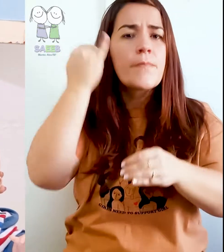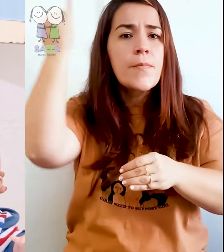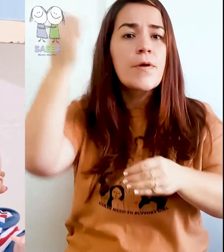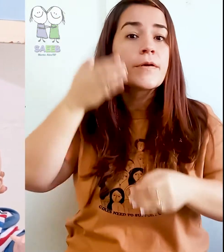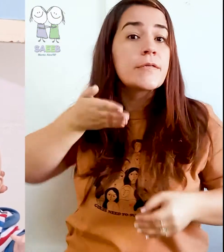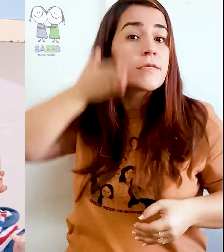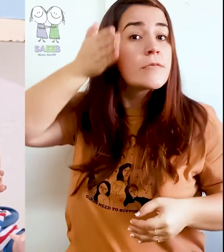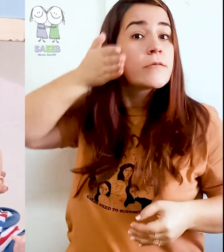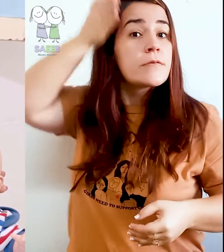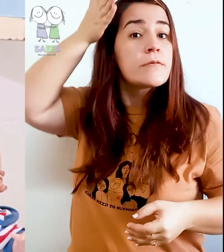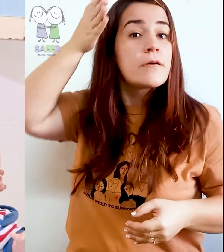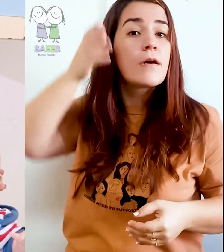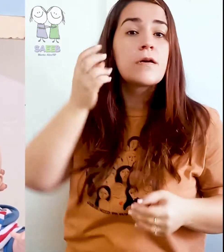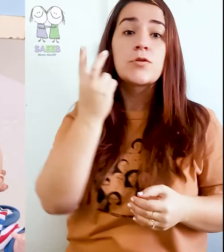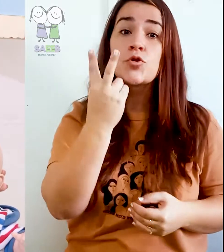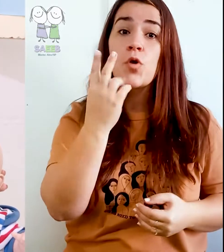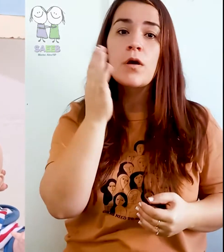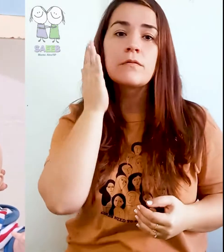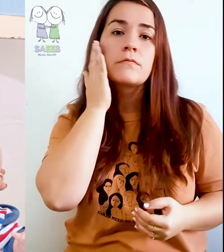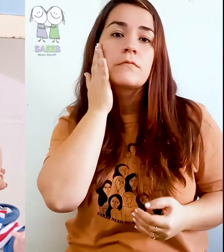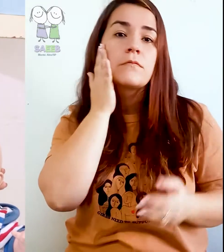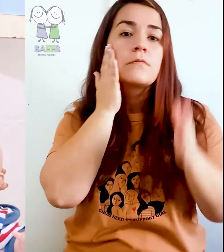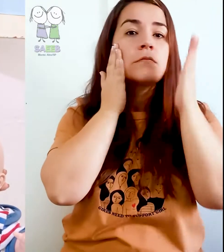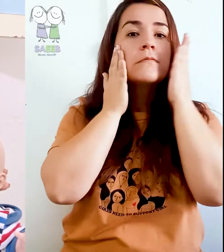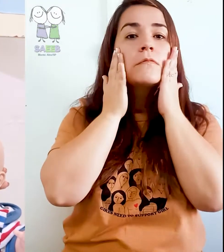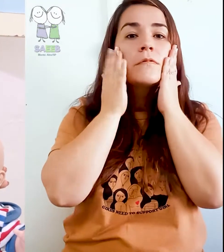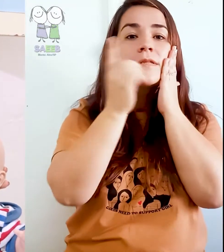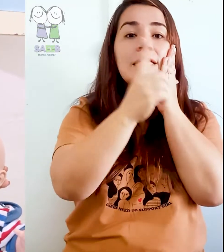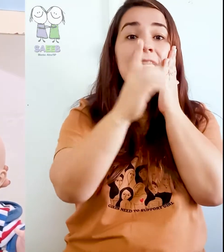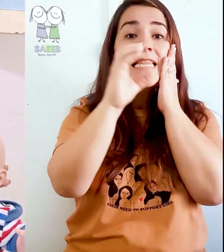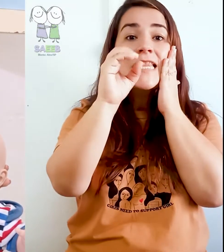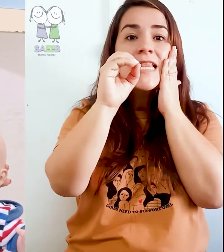mas que ela suba. Dos dois lados.